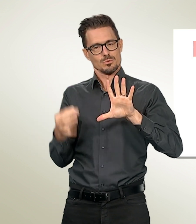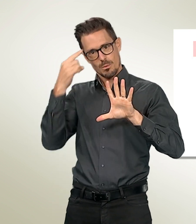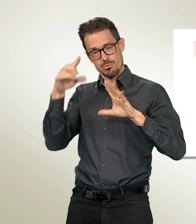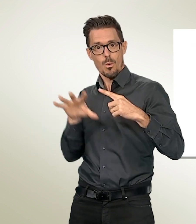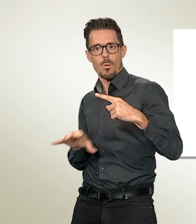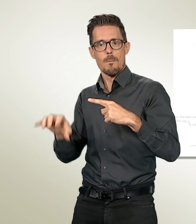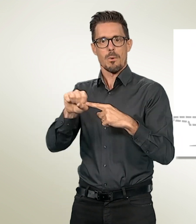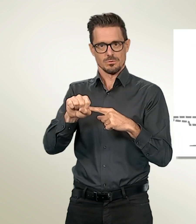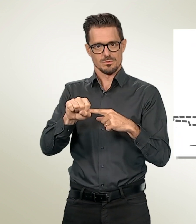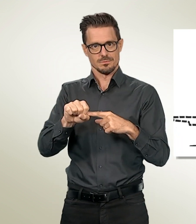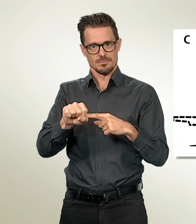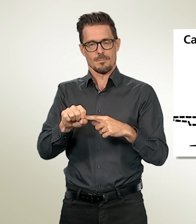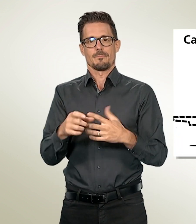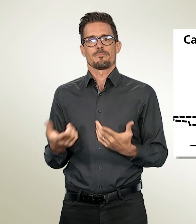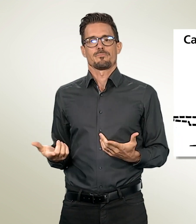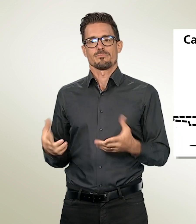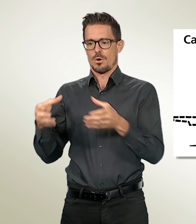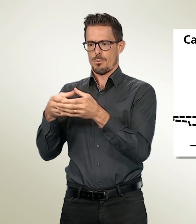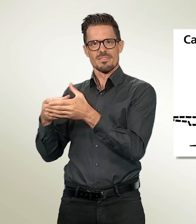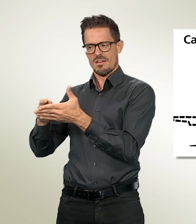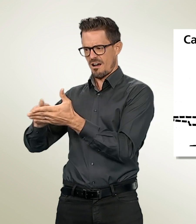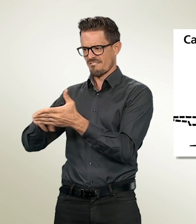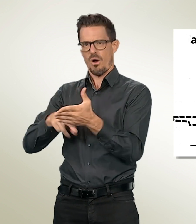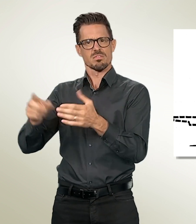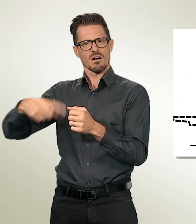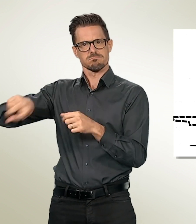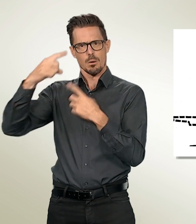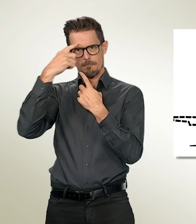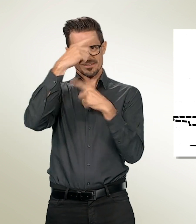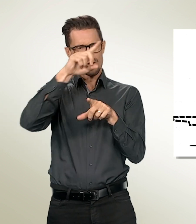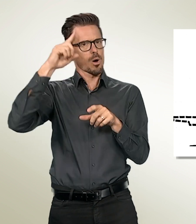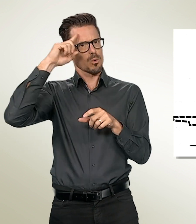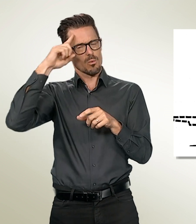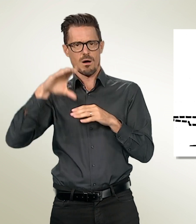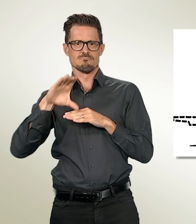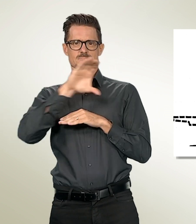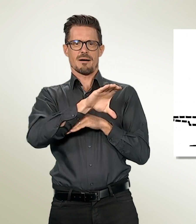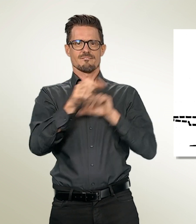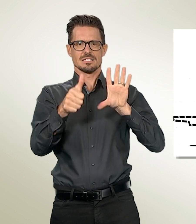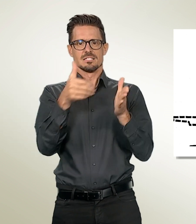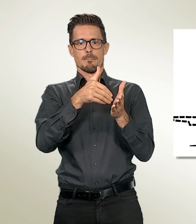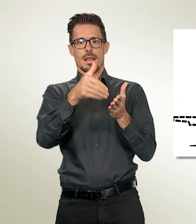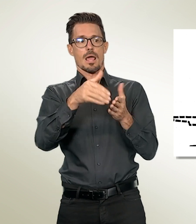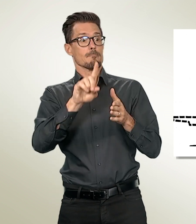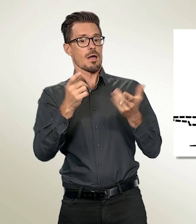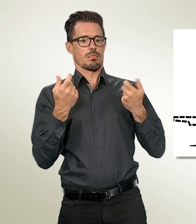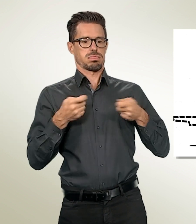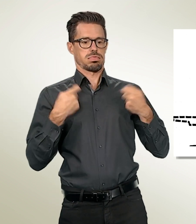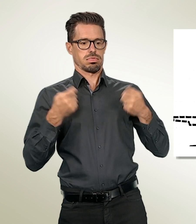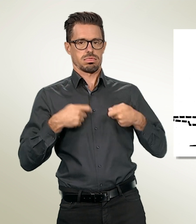avions de combat donne carte blanche pour dépenser 6 milliards de francs. En effet, le nombre et le type d'appareils ne sont pas connus. Sur toute leur